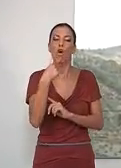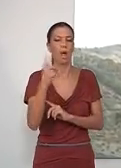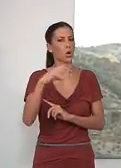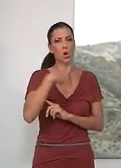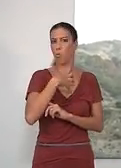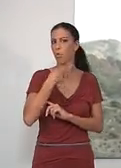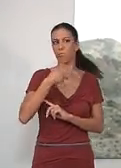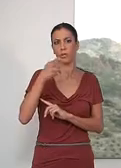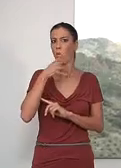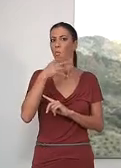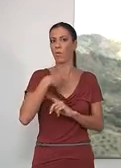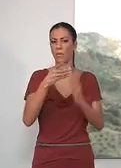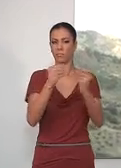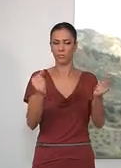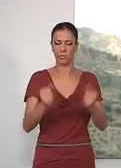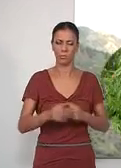Roja.